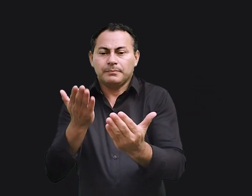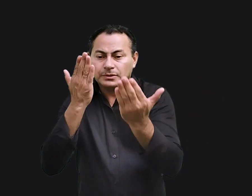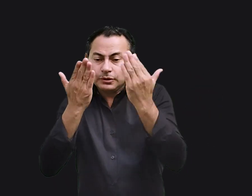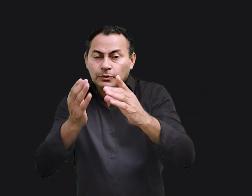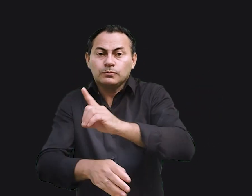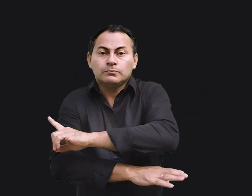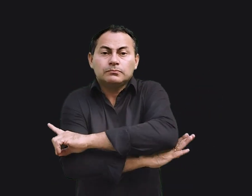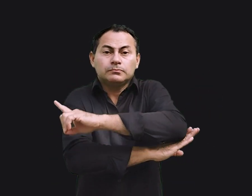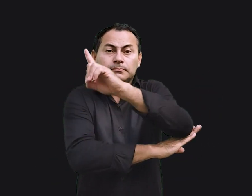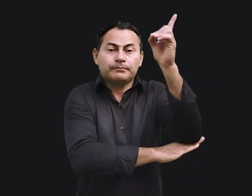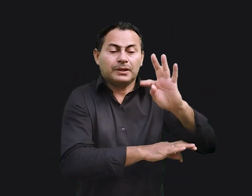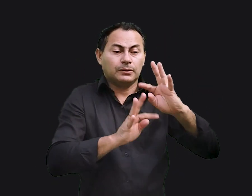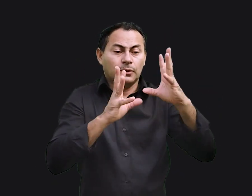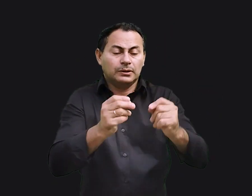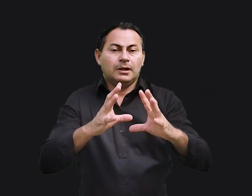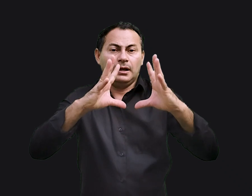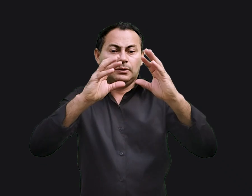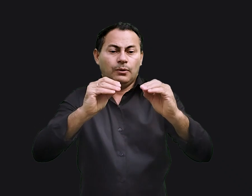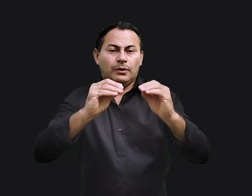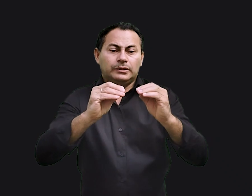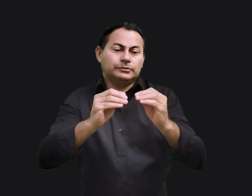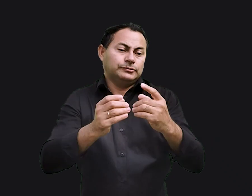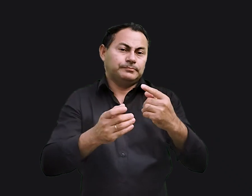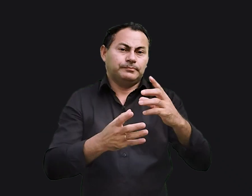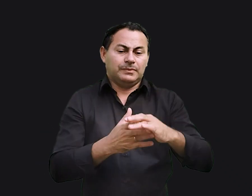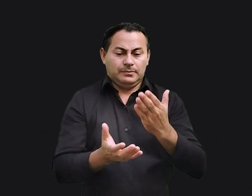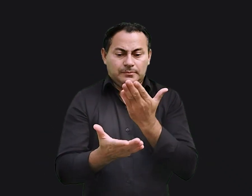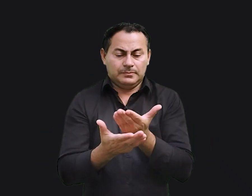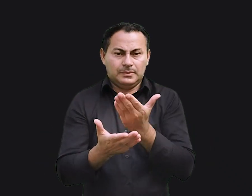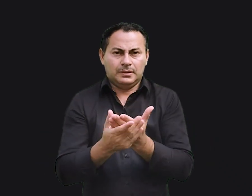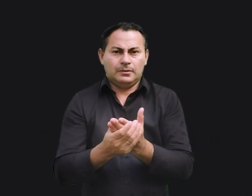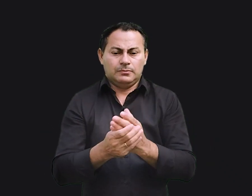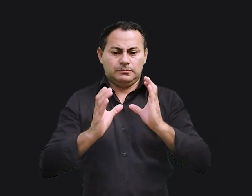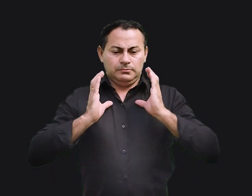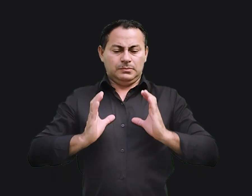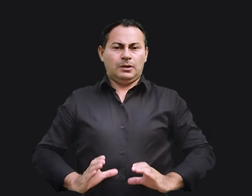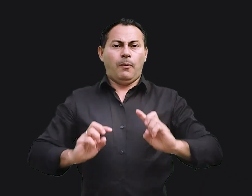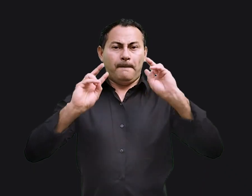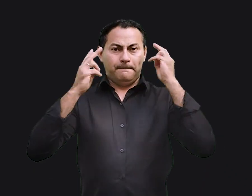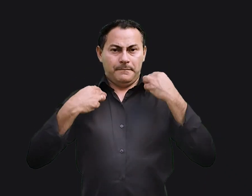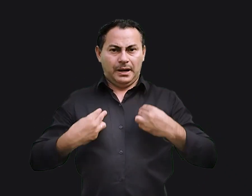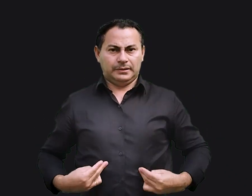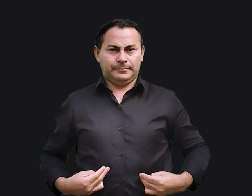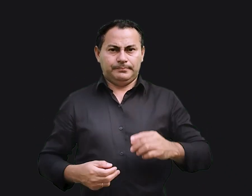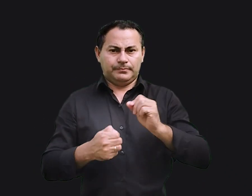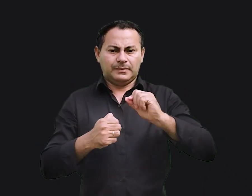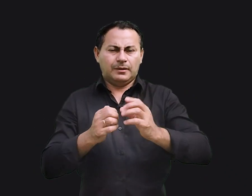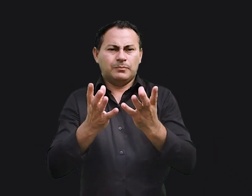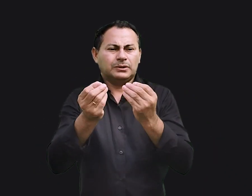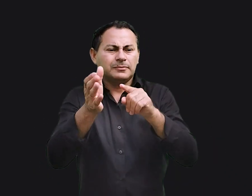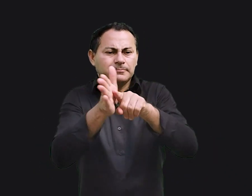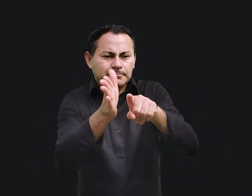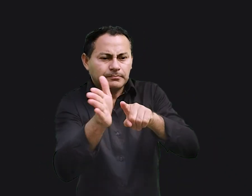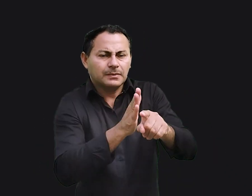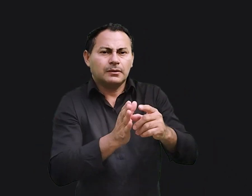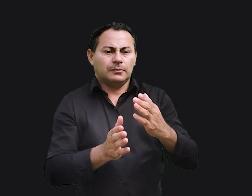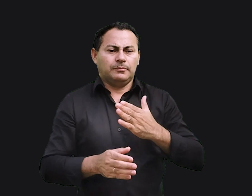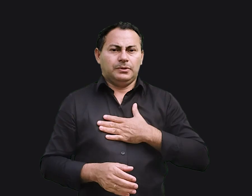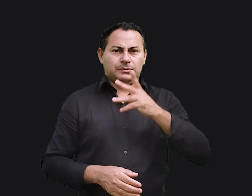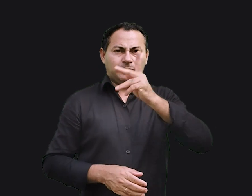todo. À noite, como balconista, estudava comportamento humano. Eu fazia tantas perguntas para um dos meus